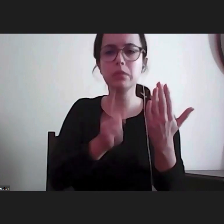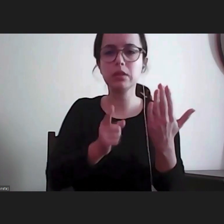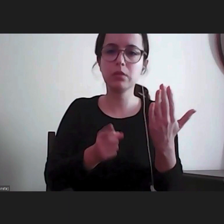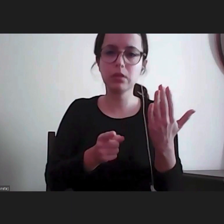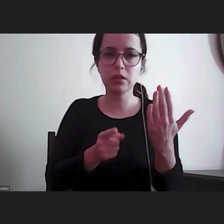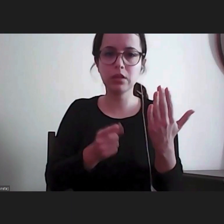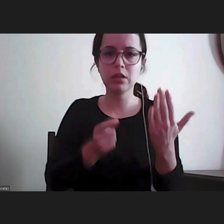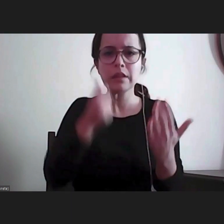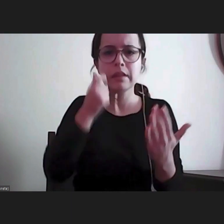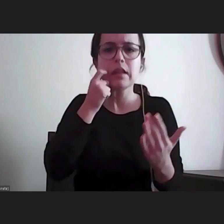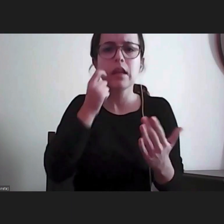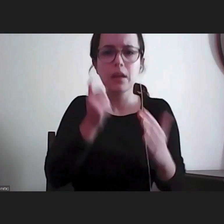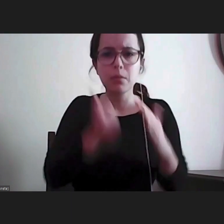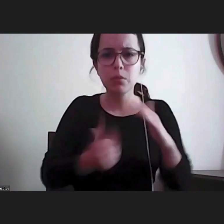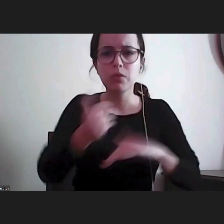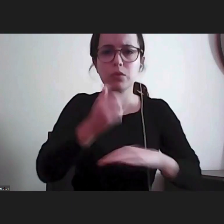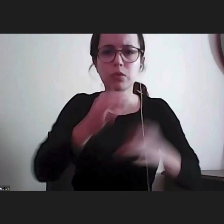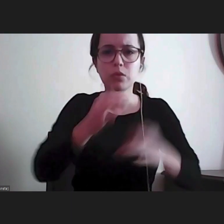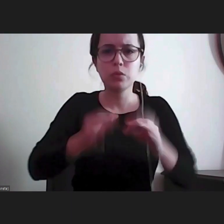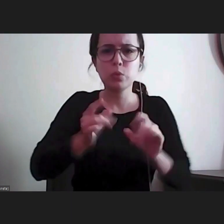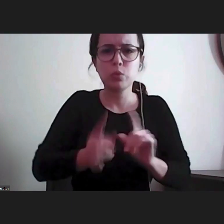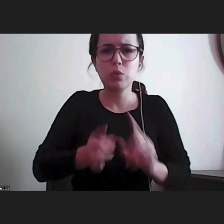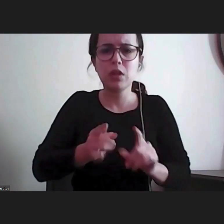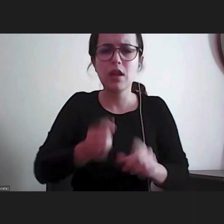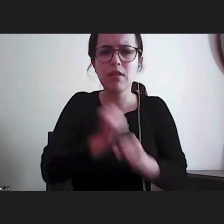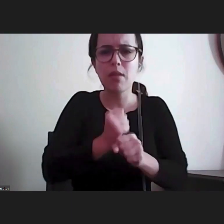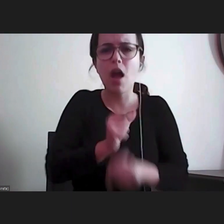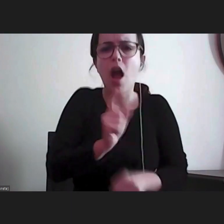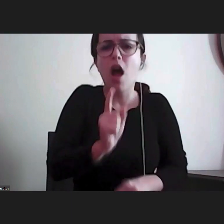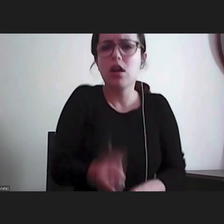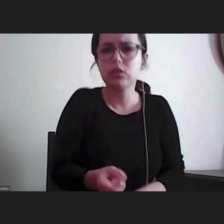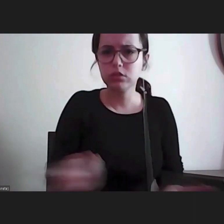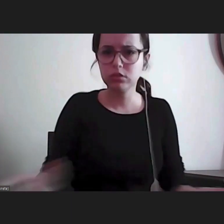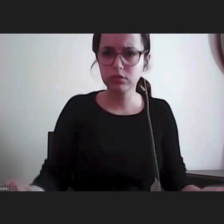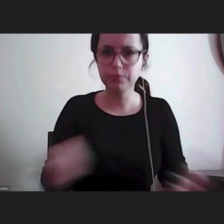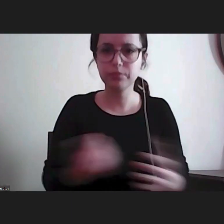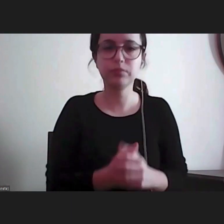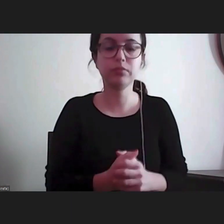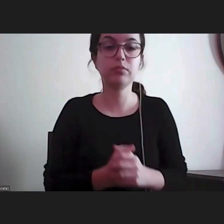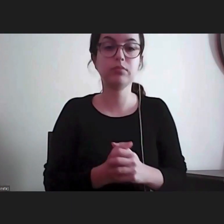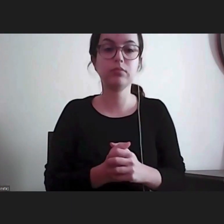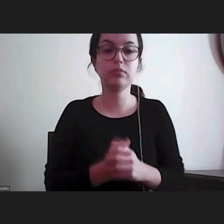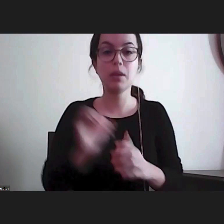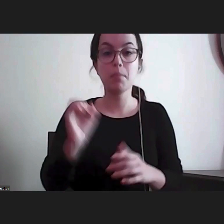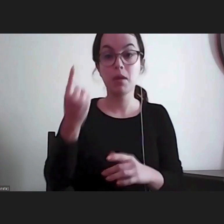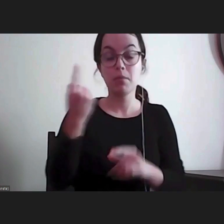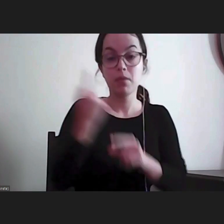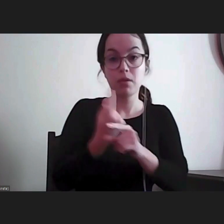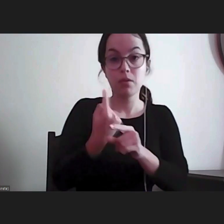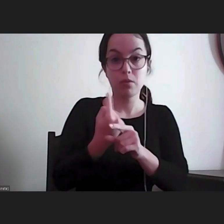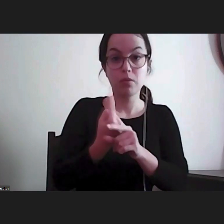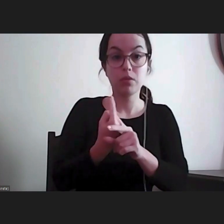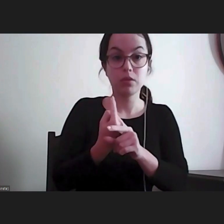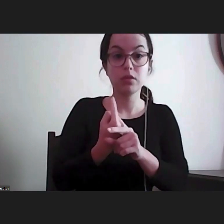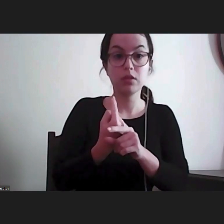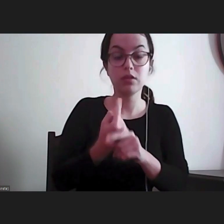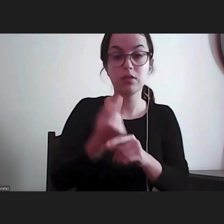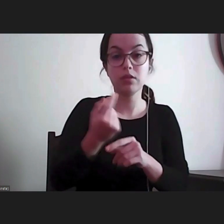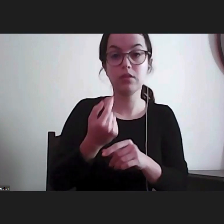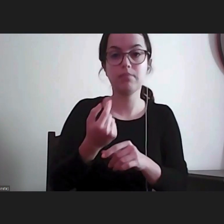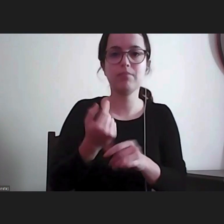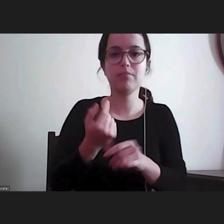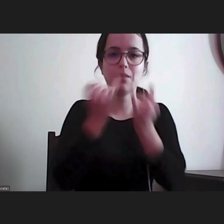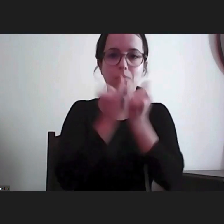é o Provedor de Justiça, o que é que faz o Provedor de Justiça? A primeira nota é, sem dúvida, a nota da independência.